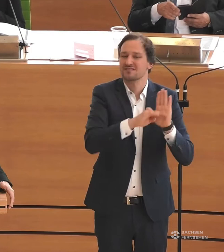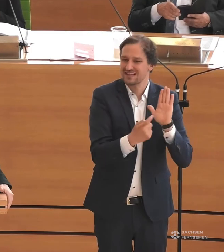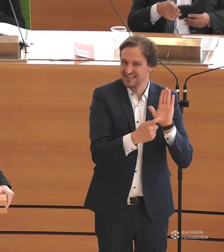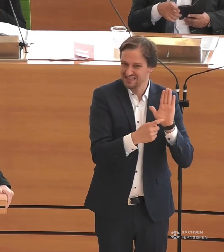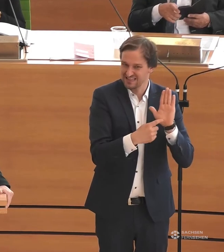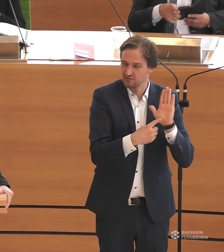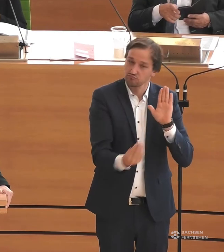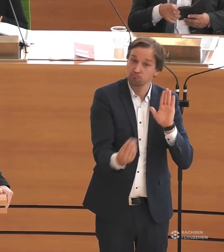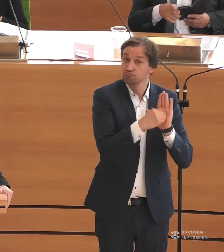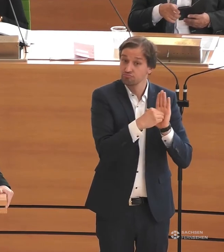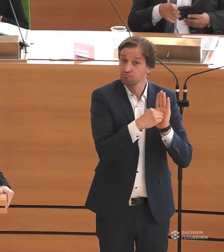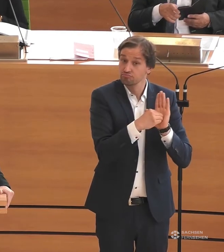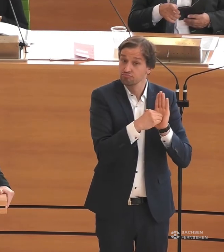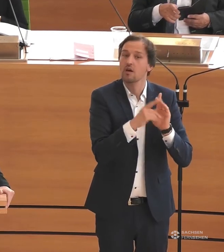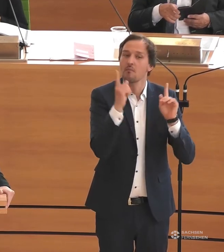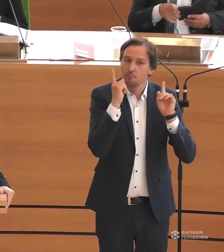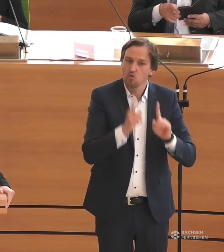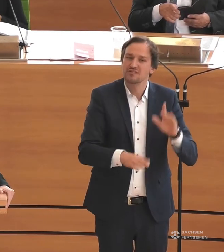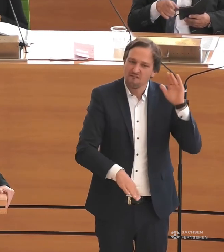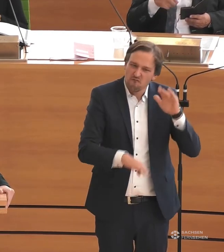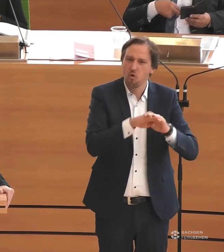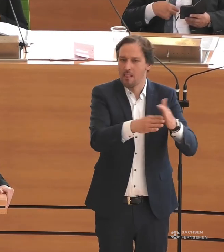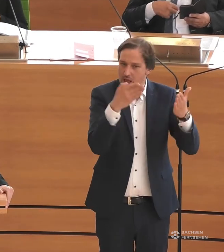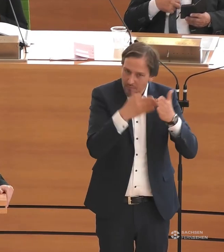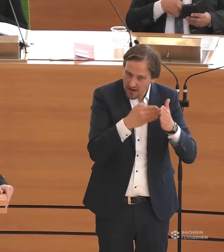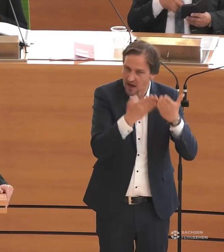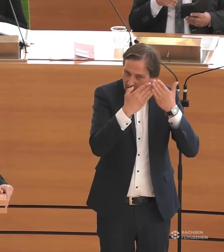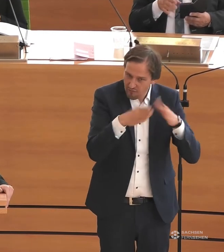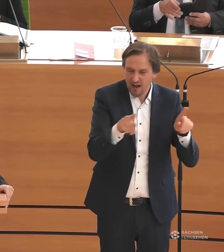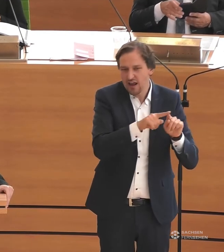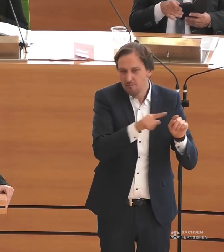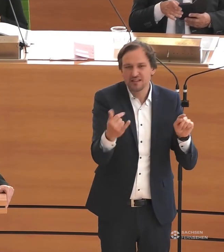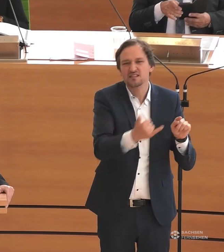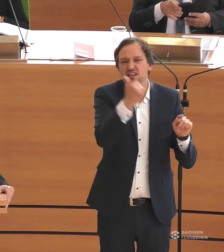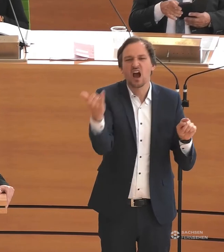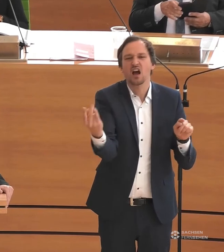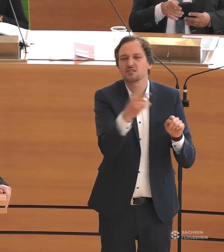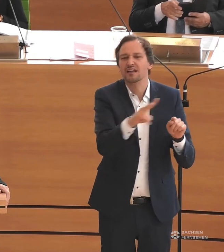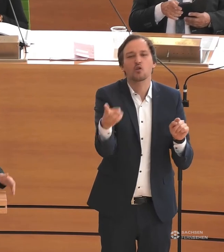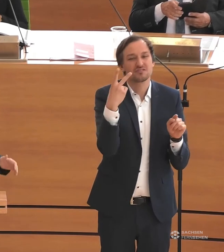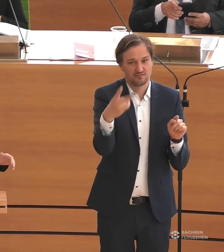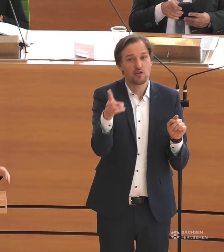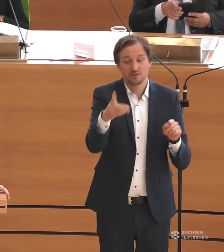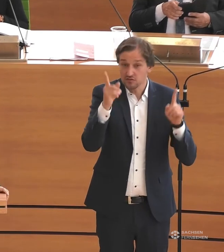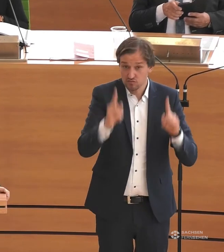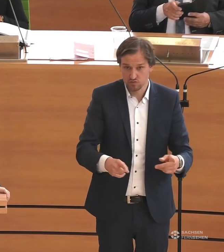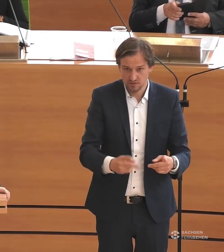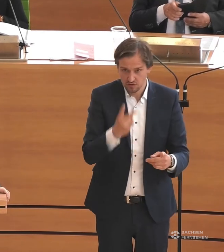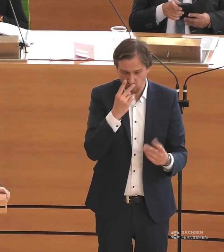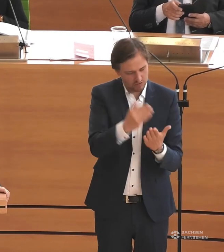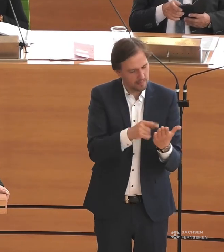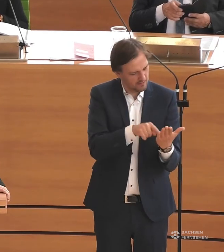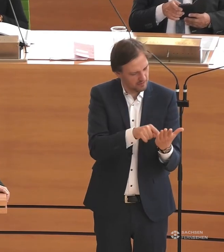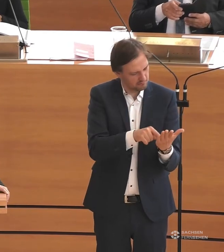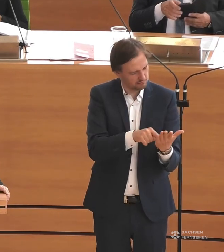festgeschrieben, dass es eine vollständige Barrierefreiheit bis zum Jahr 2022 geben soll. Wenn wir in den Kalender schauen, sehen